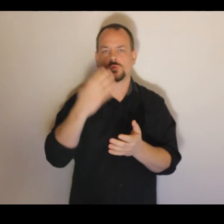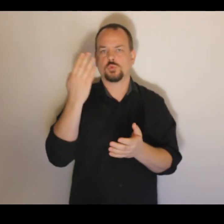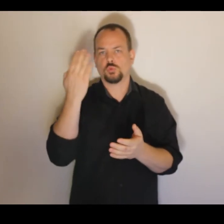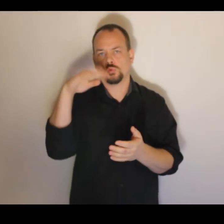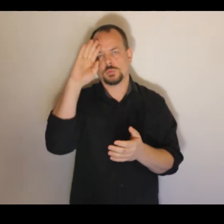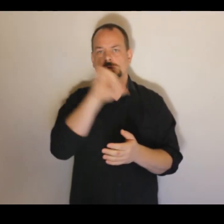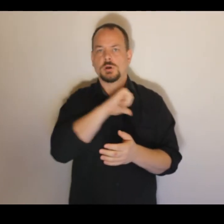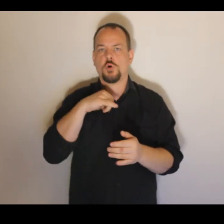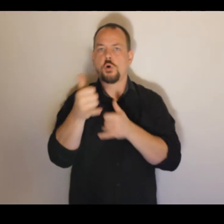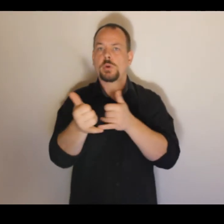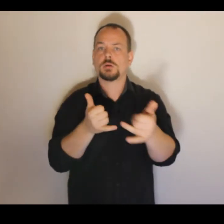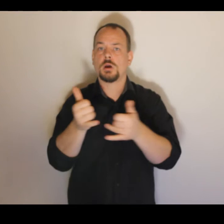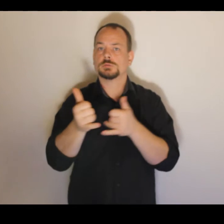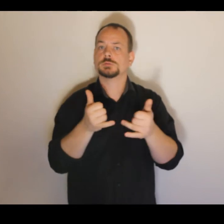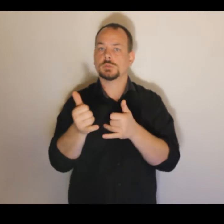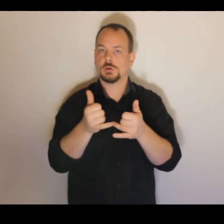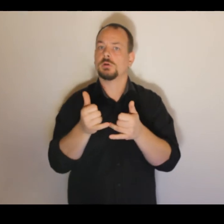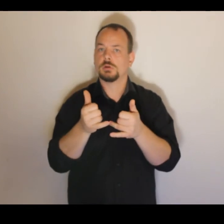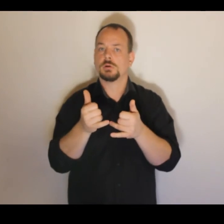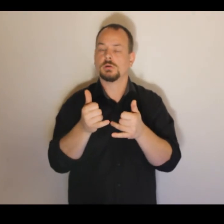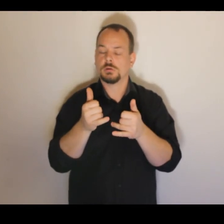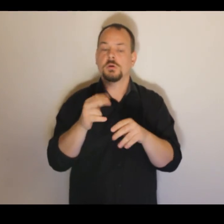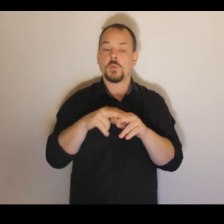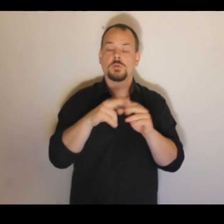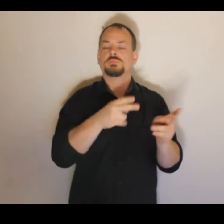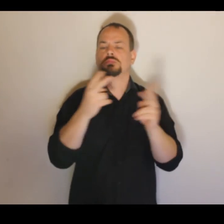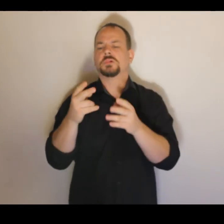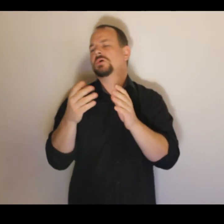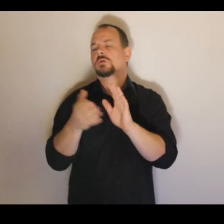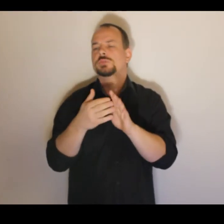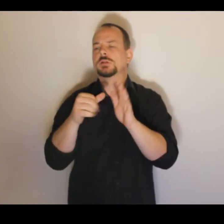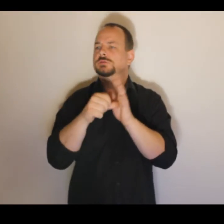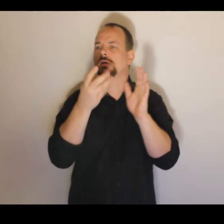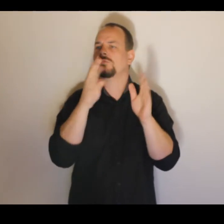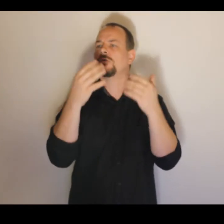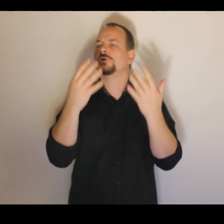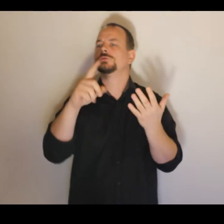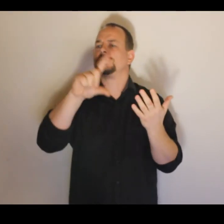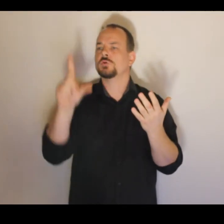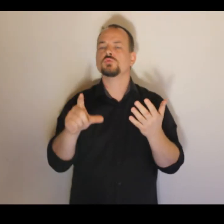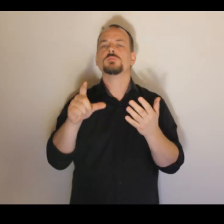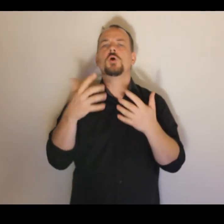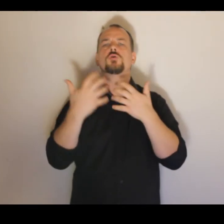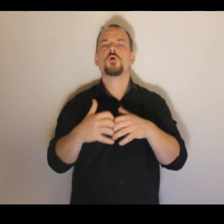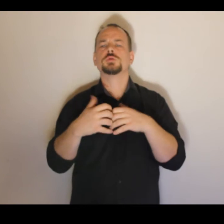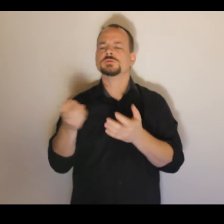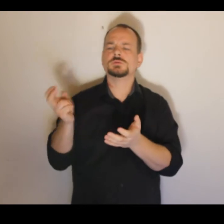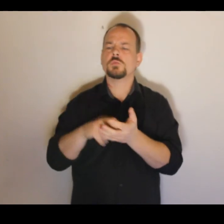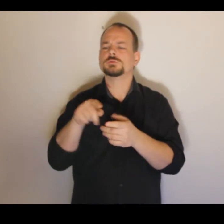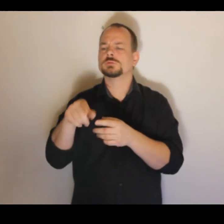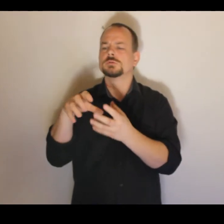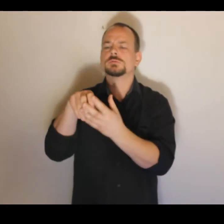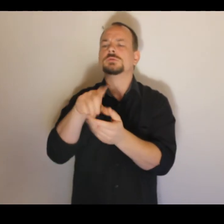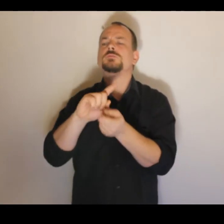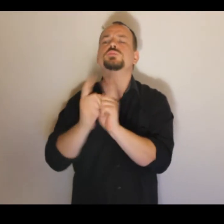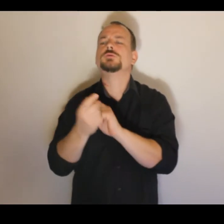propojený posléze s CT systémem. V roce 1997 vzniká robot kolový s Weinsteinovými